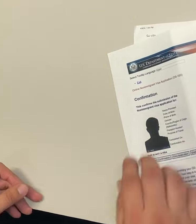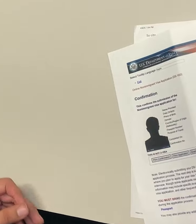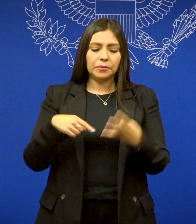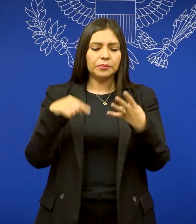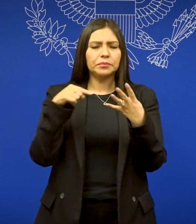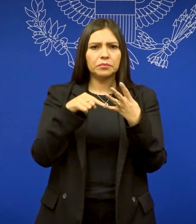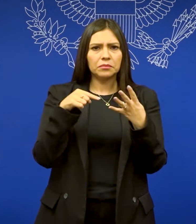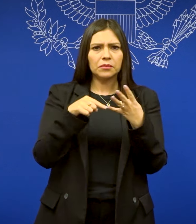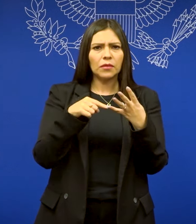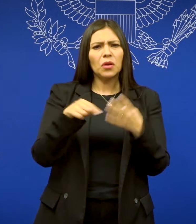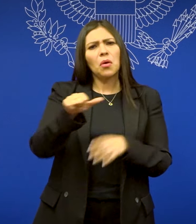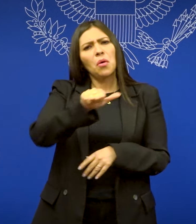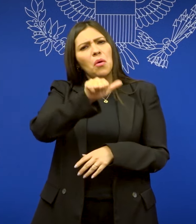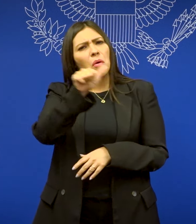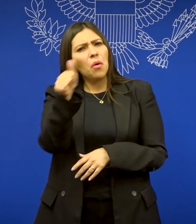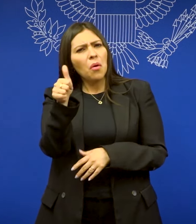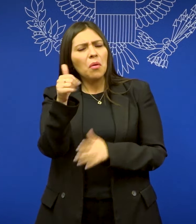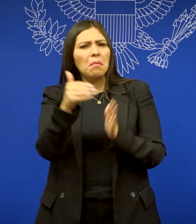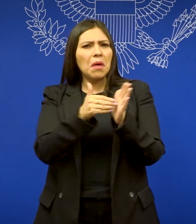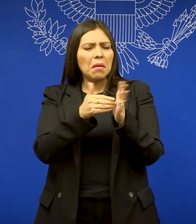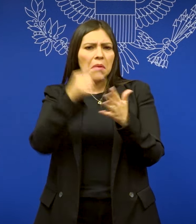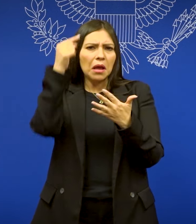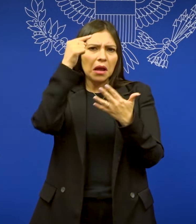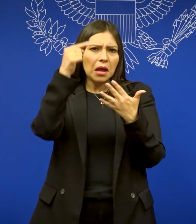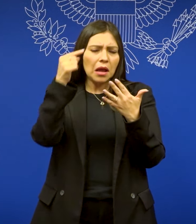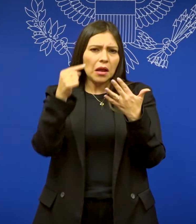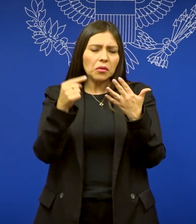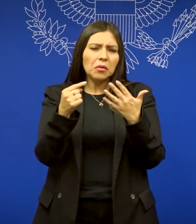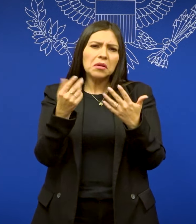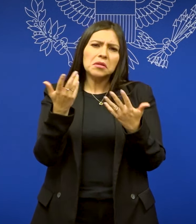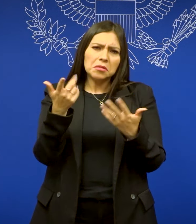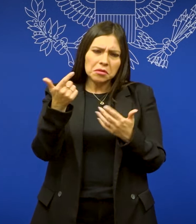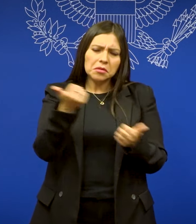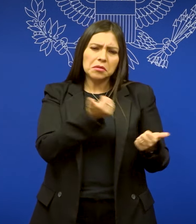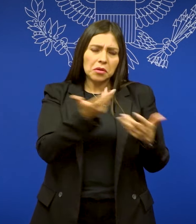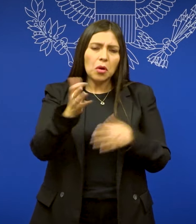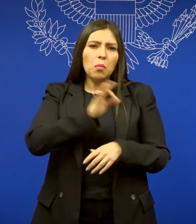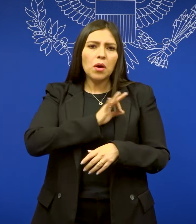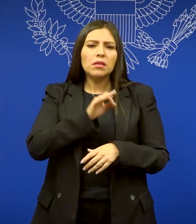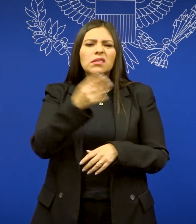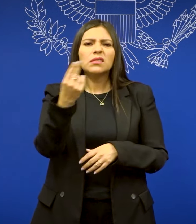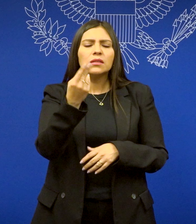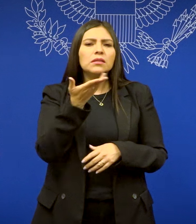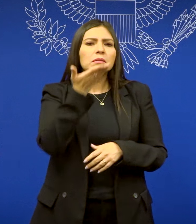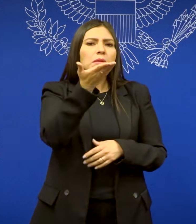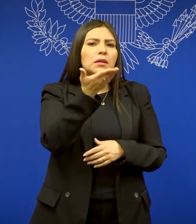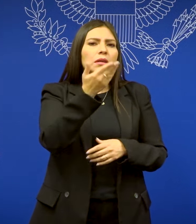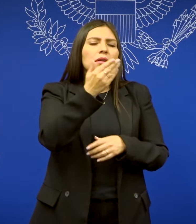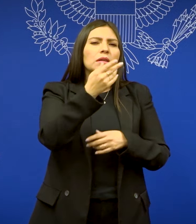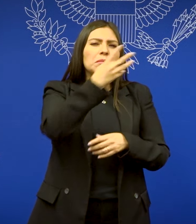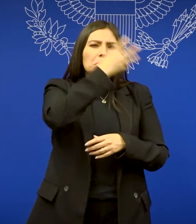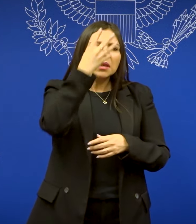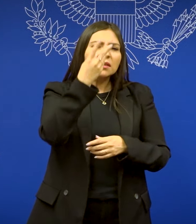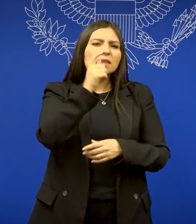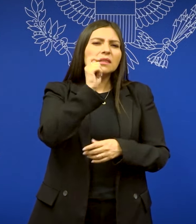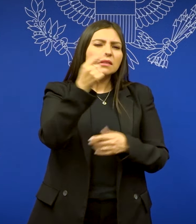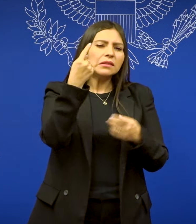4. Puedes traer otros documentos de soporte, dependiendo de tu situación y el tipo de servicio consular que